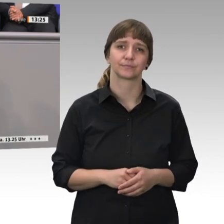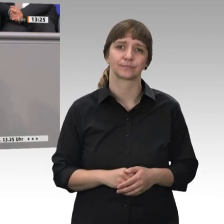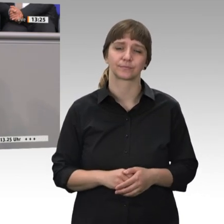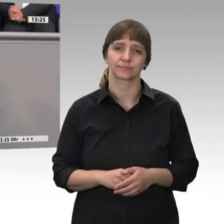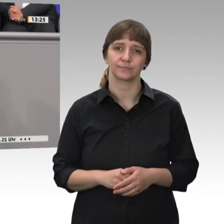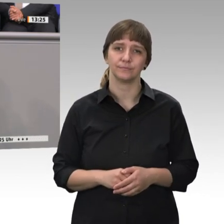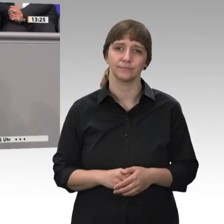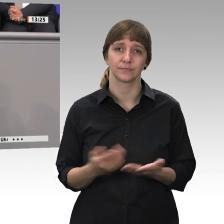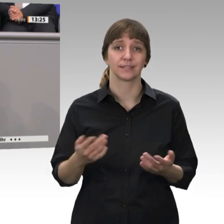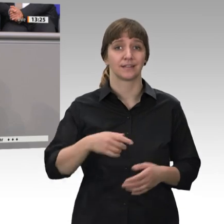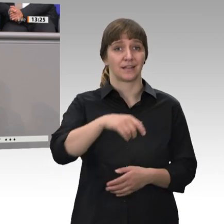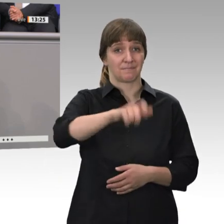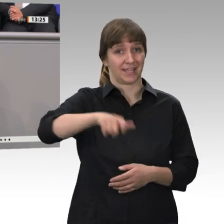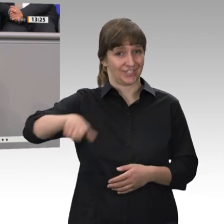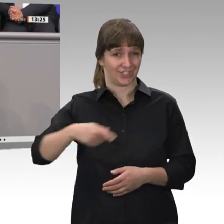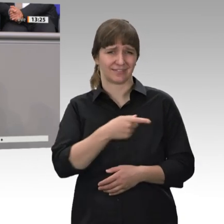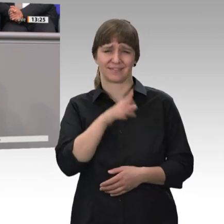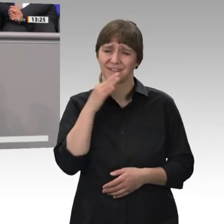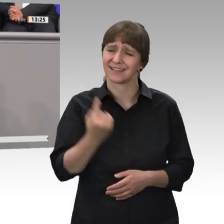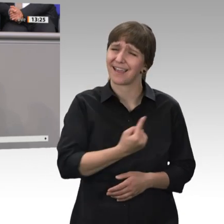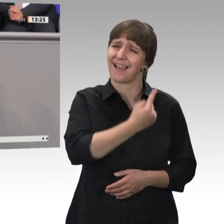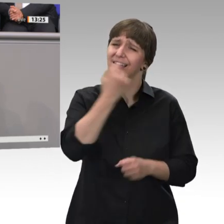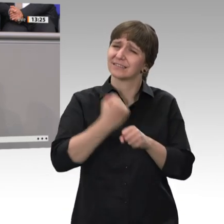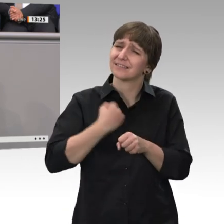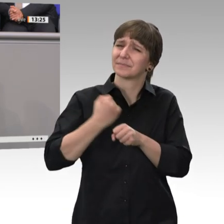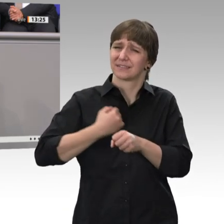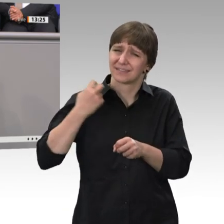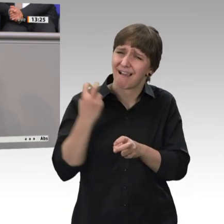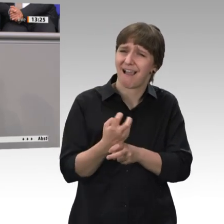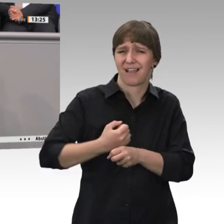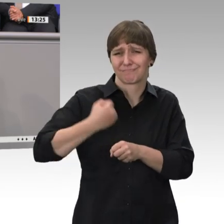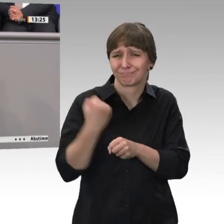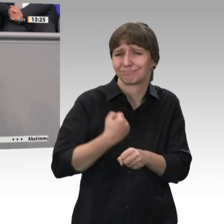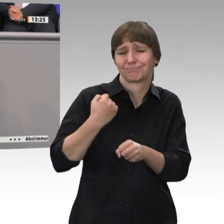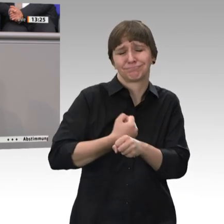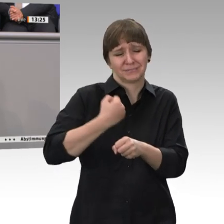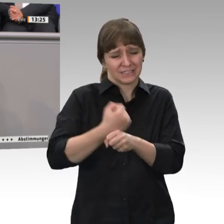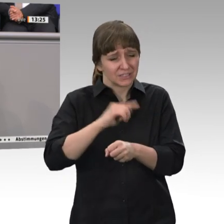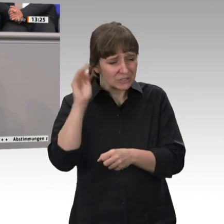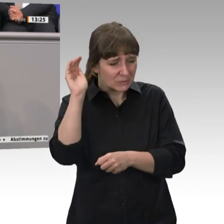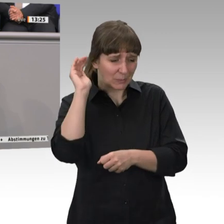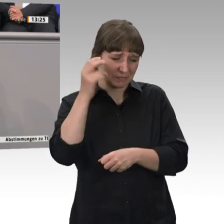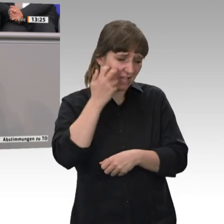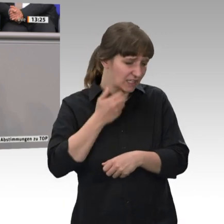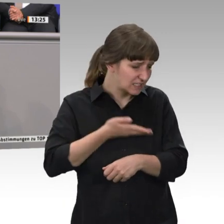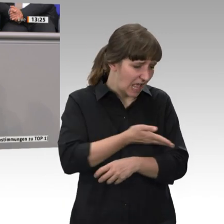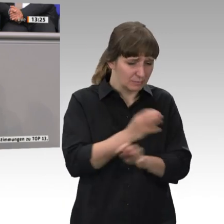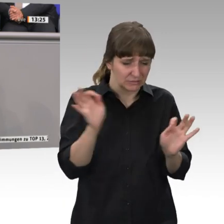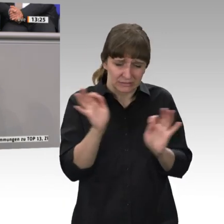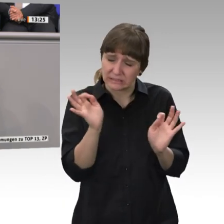Menschen, die lange Jahre hart gearbeitet haben, sollten sich nicht vor Altersarmut fürchten müssen. Das unterschreibe ich so. Aber